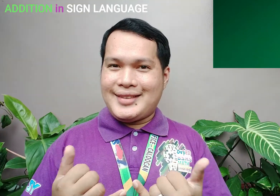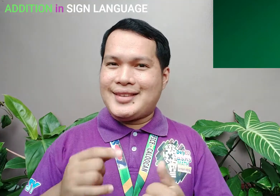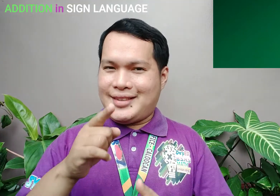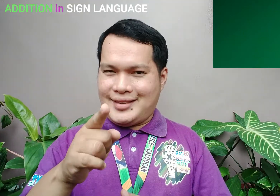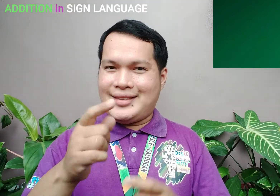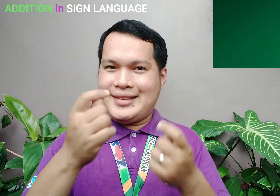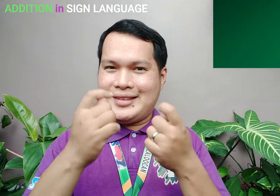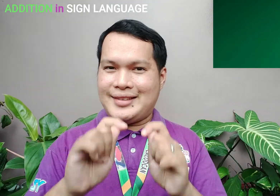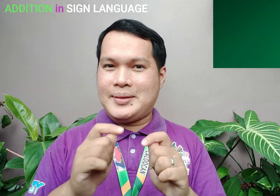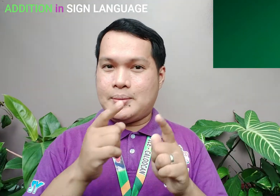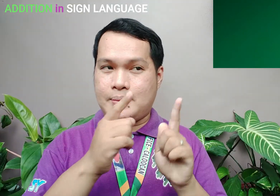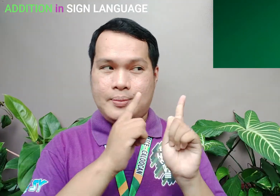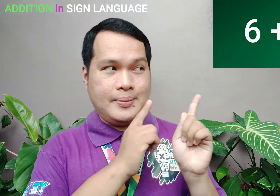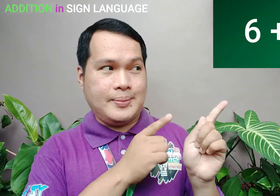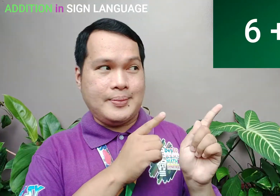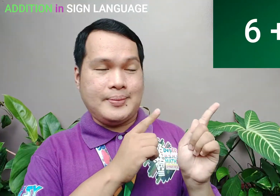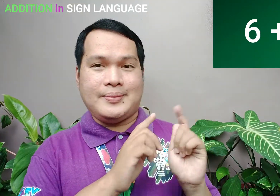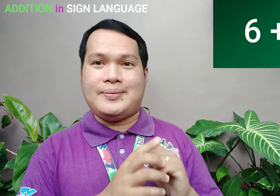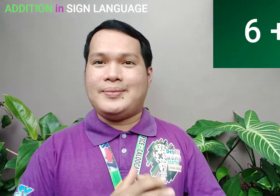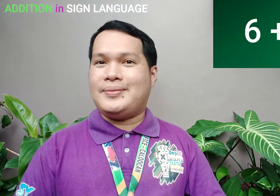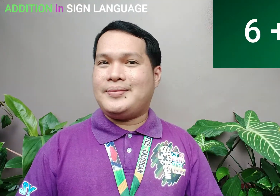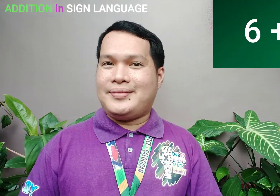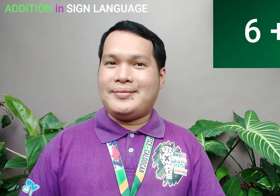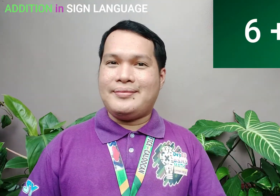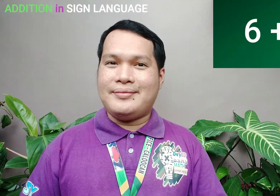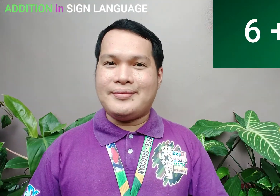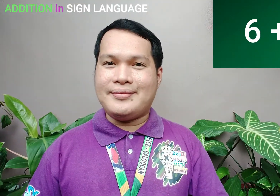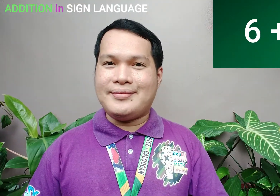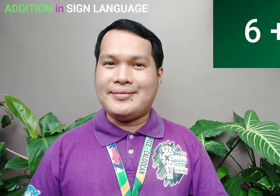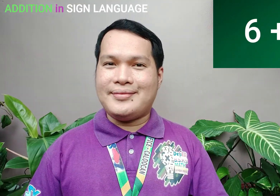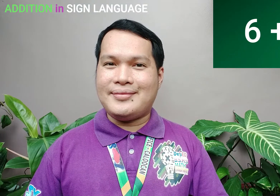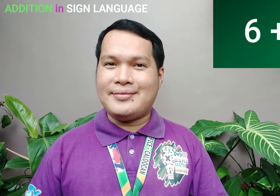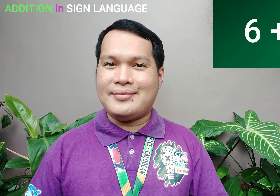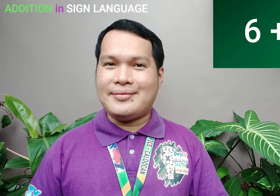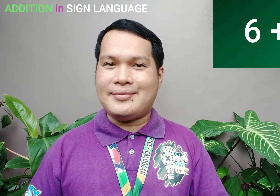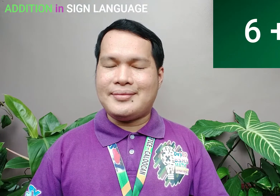Ngayon Subukan nyo ang kasunod 6 plus 8